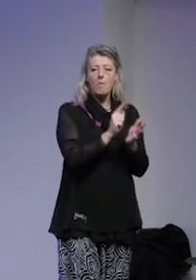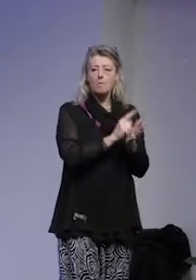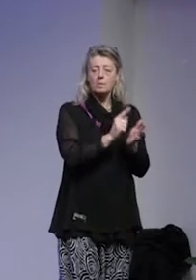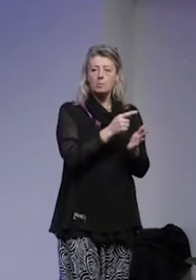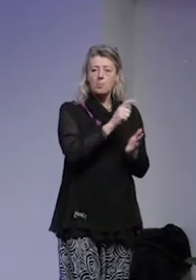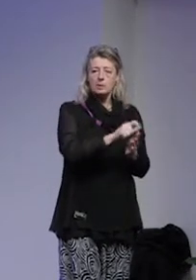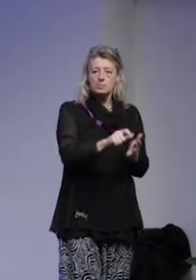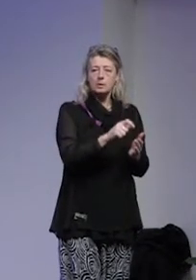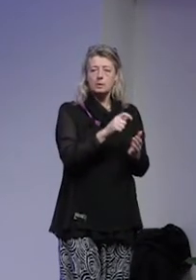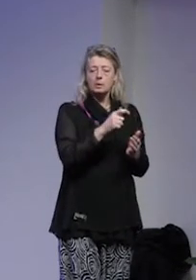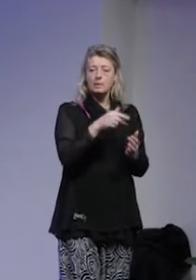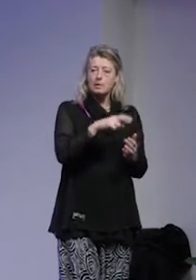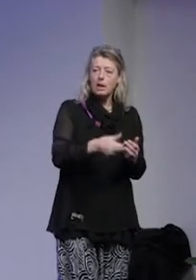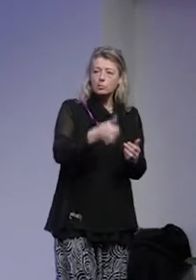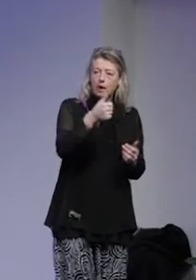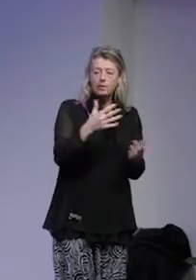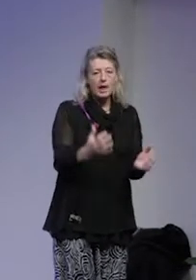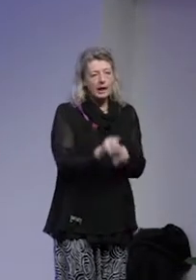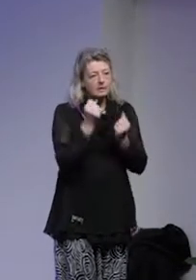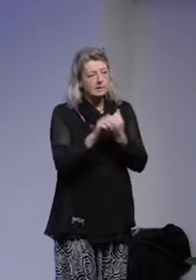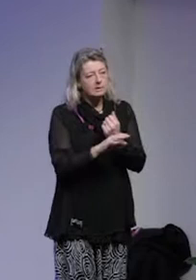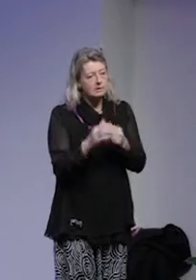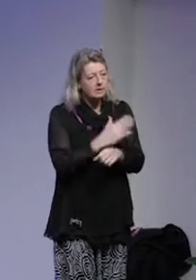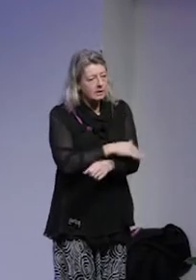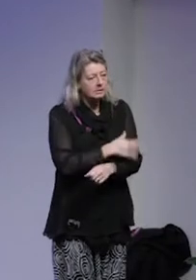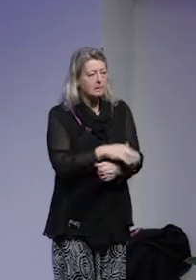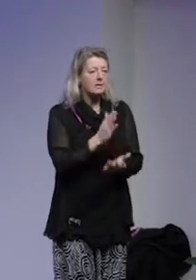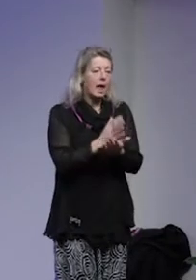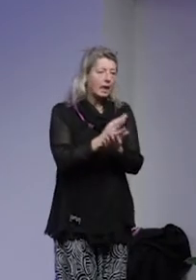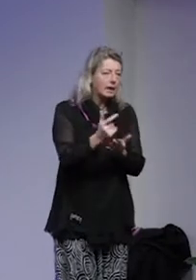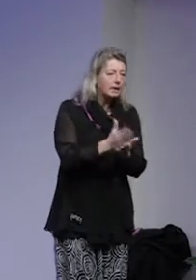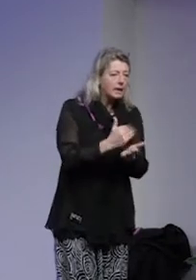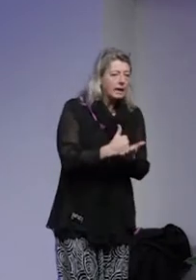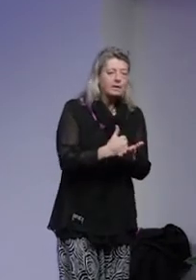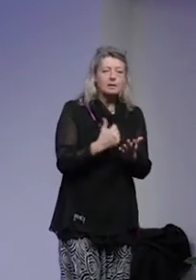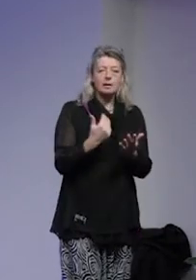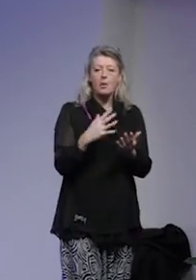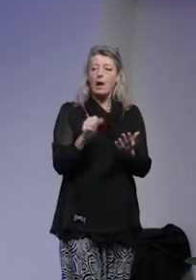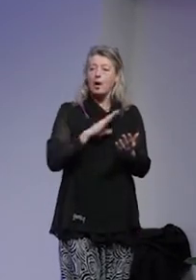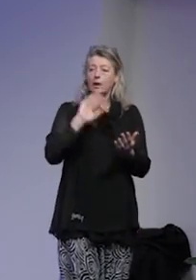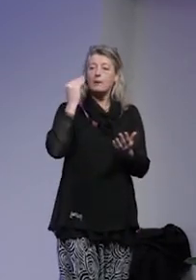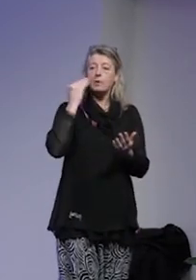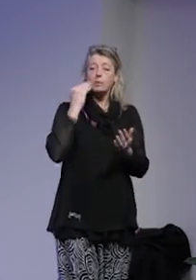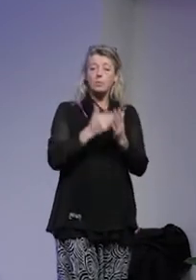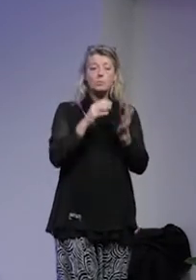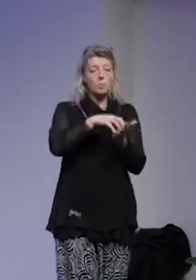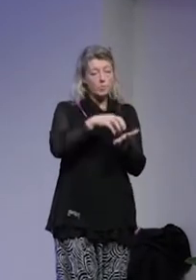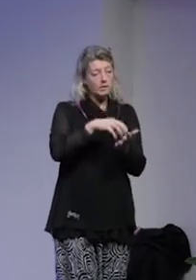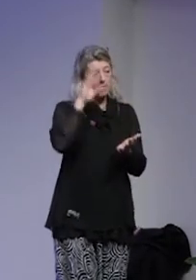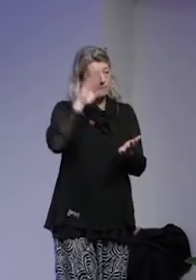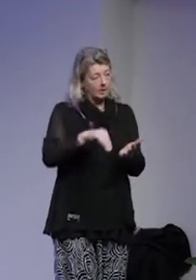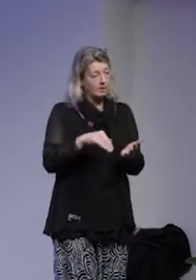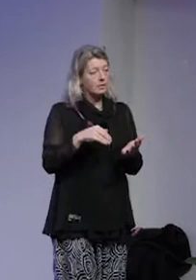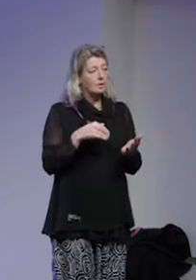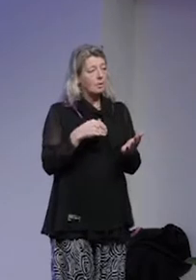personerna i fråga är till exempel chefer för räddningstjänsten eller chefer för säkerhetsenheten. Alla som har erfarenhet av kommunen vet ju att detta är i